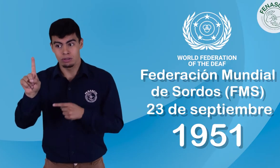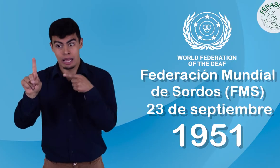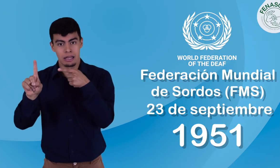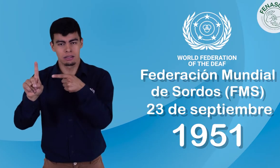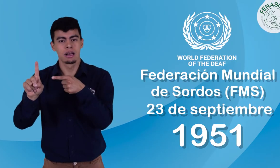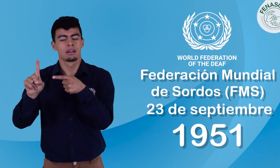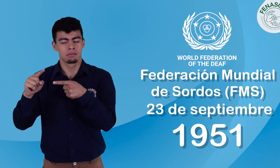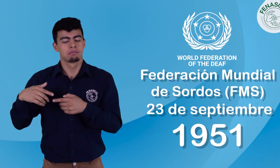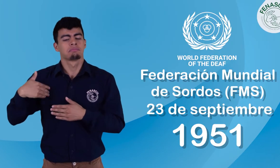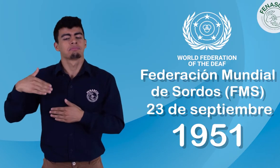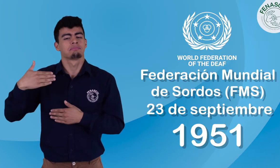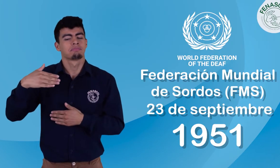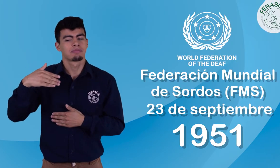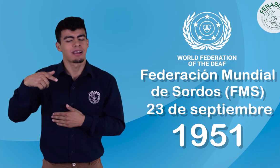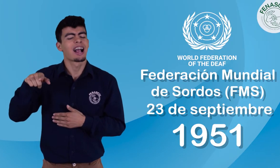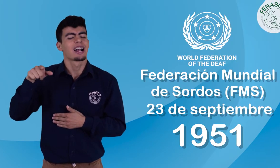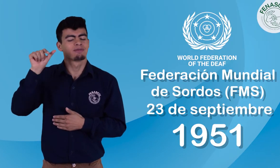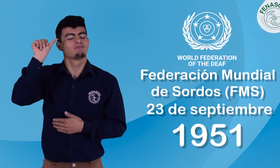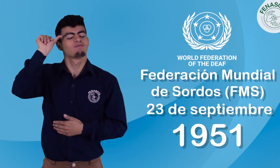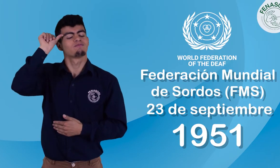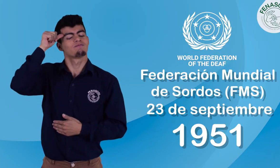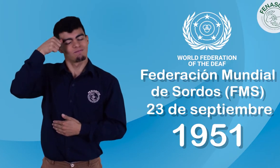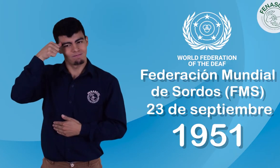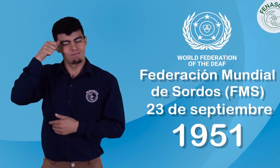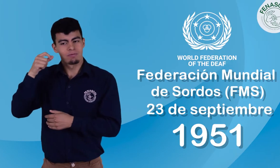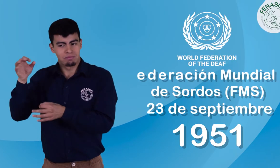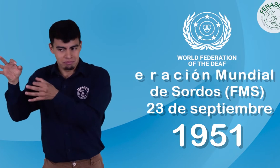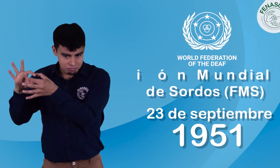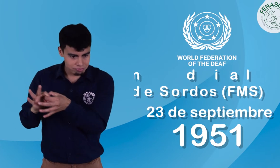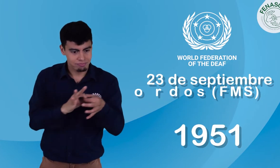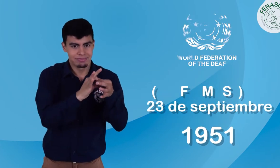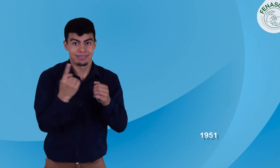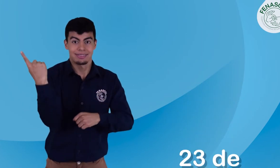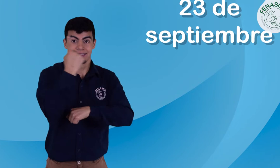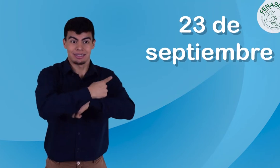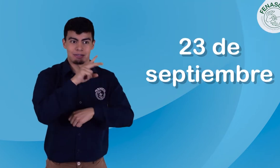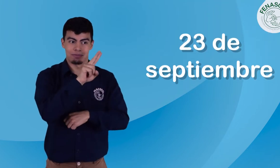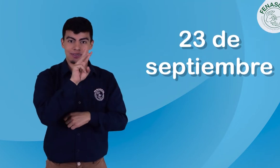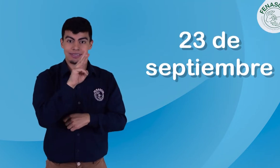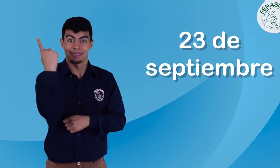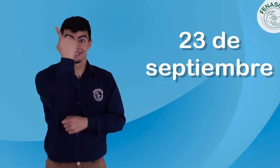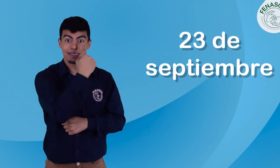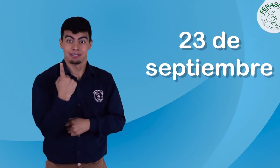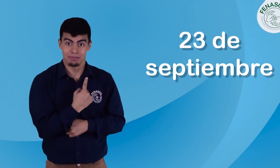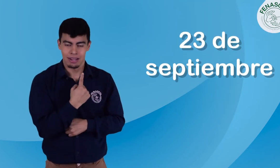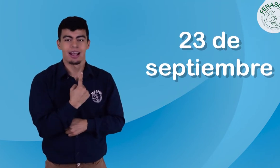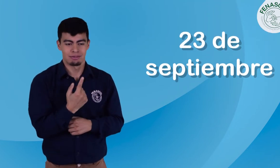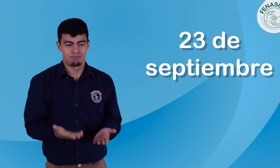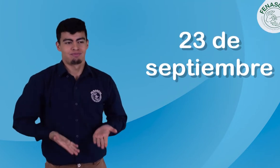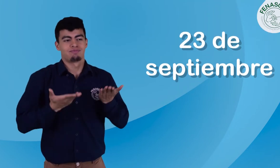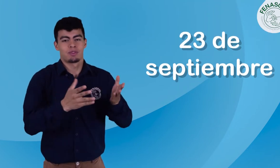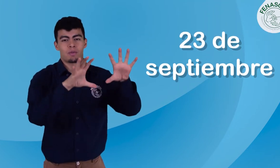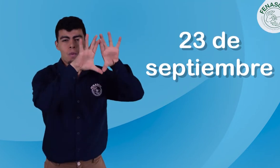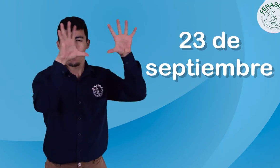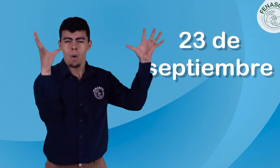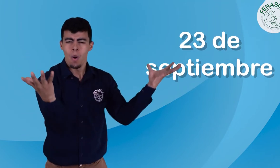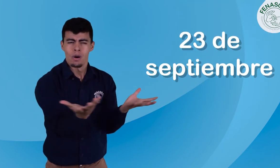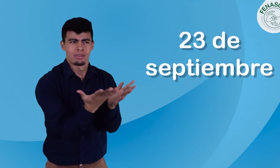el 23 de septiembre de 1951. Fue por eso que esta fecha conmemorativa fue